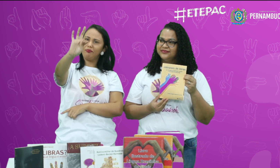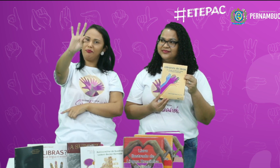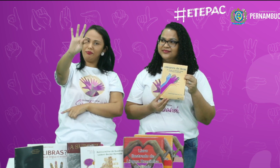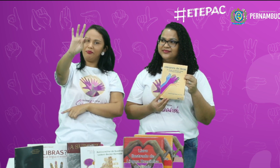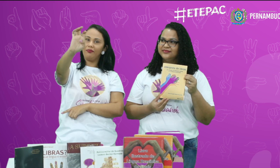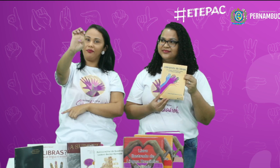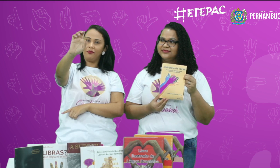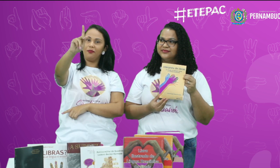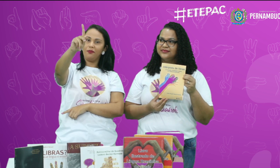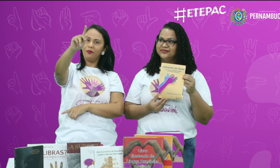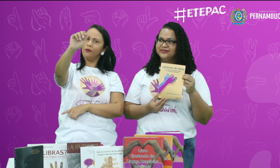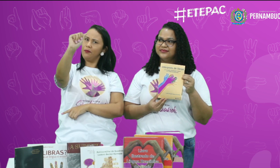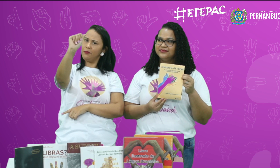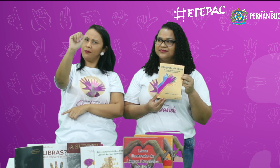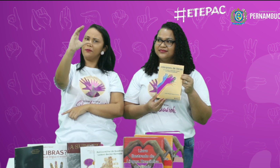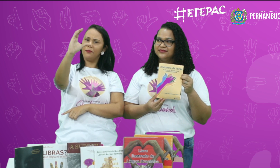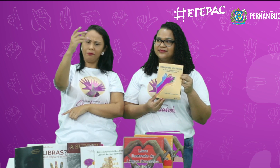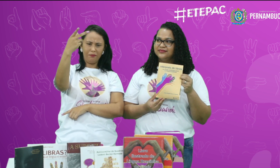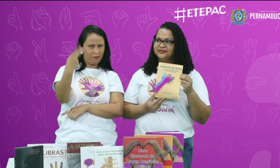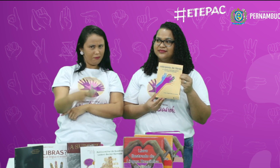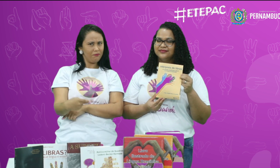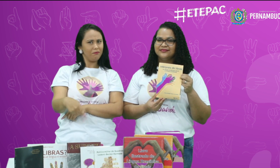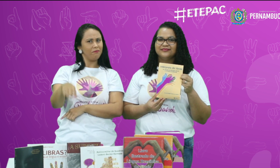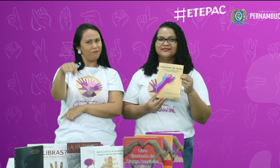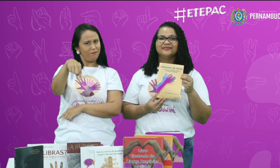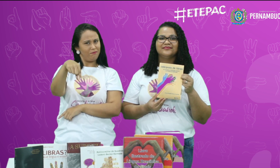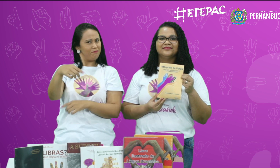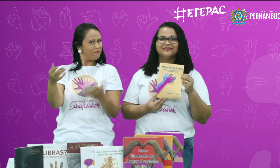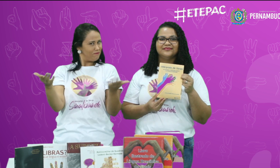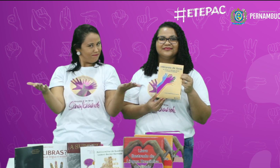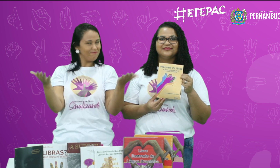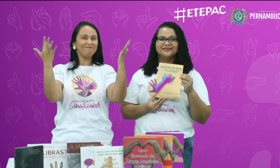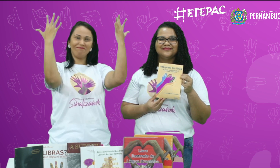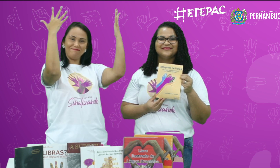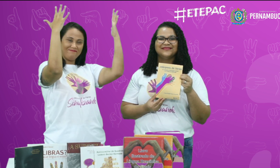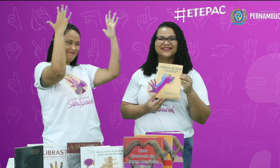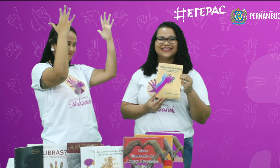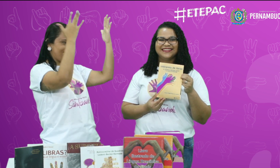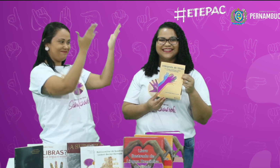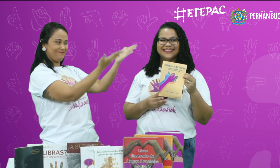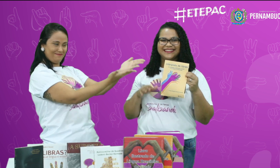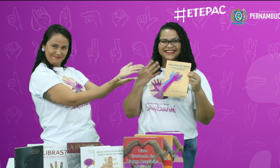É TEPAC aqui. Parabéns.